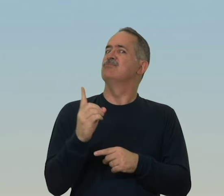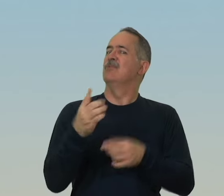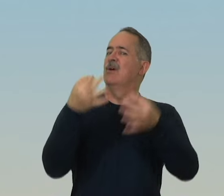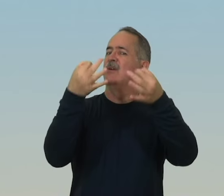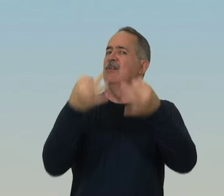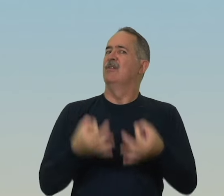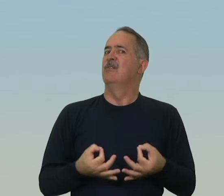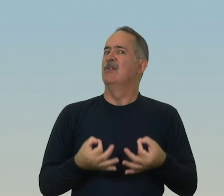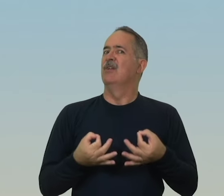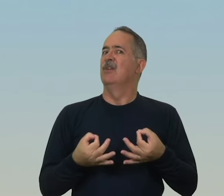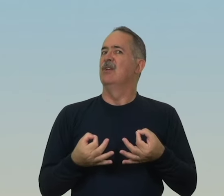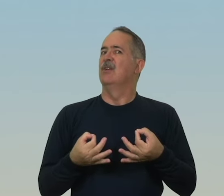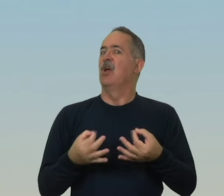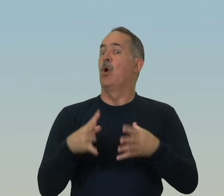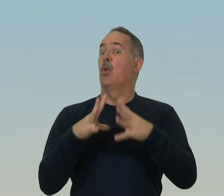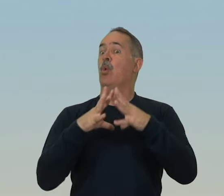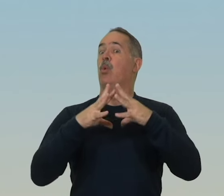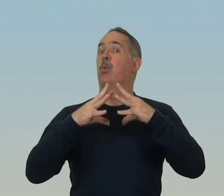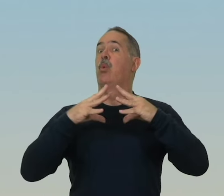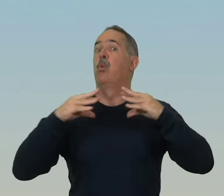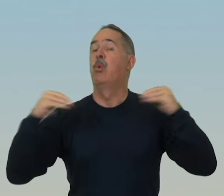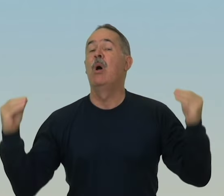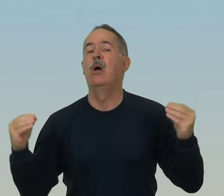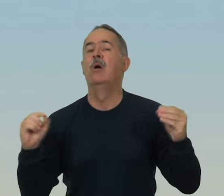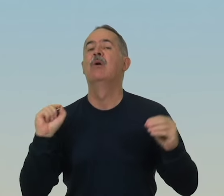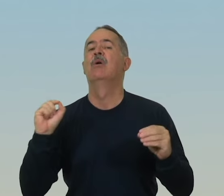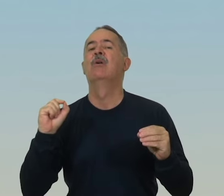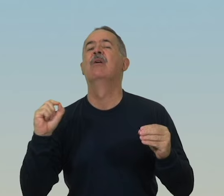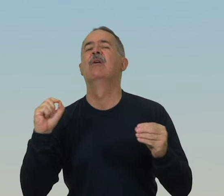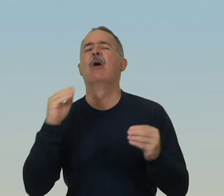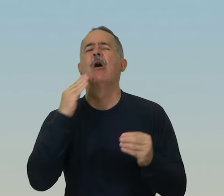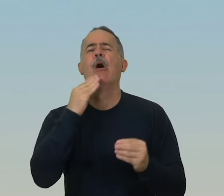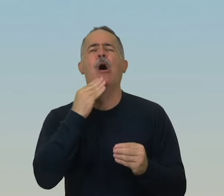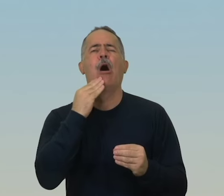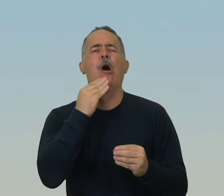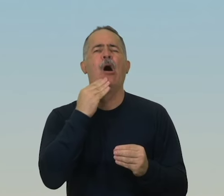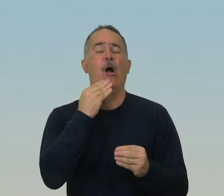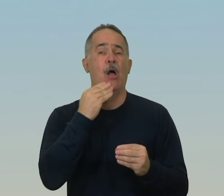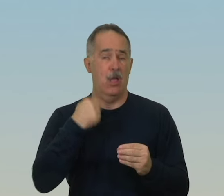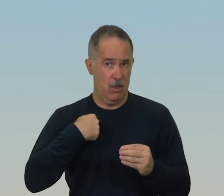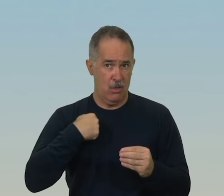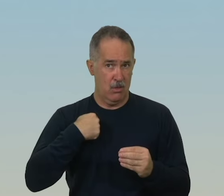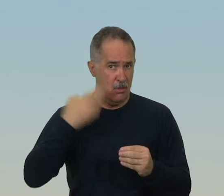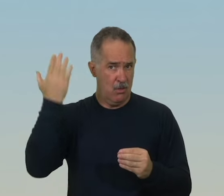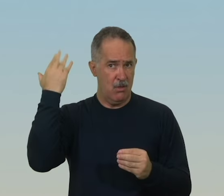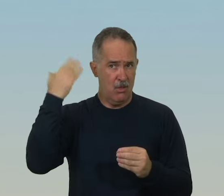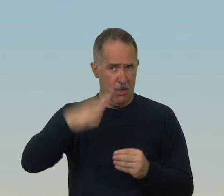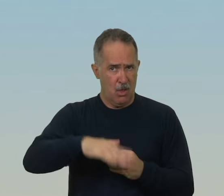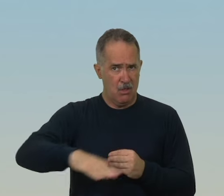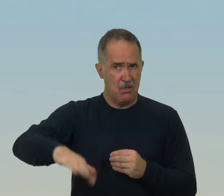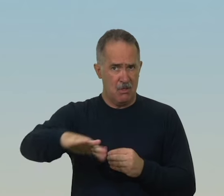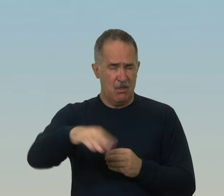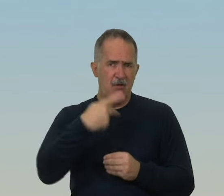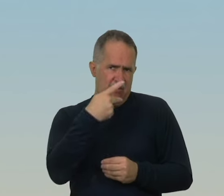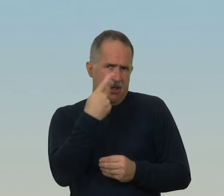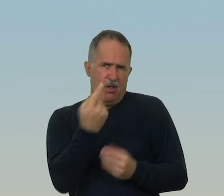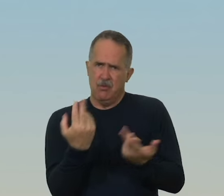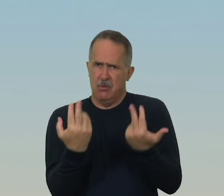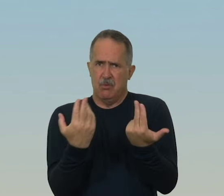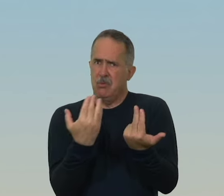desaparecerá o que é imperfeito. Quando eu era criança, falava como criança,